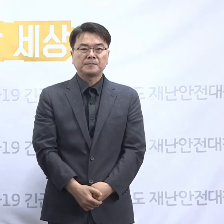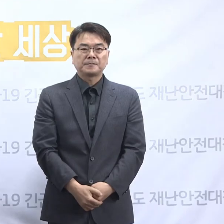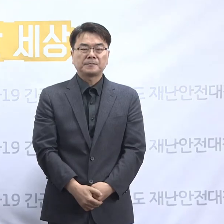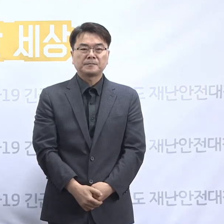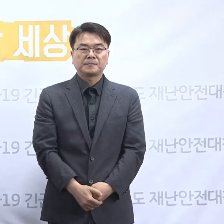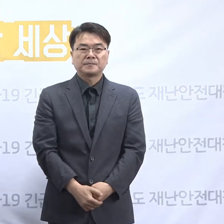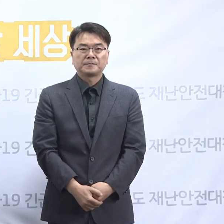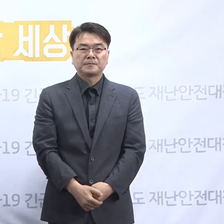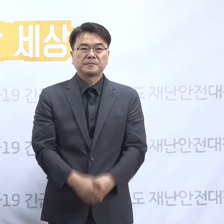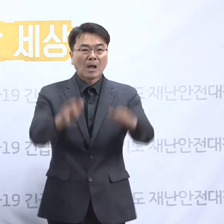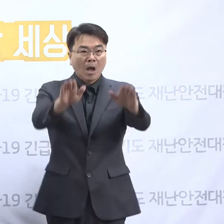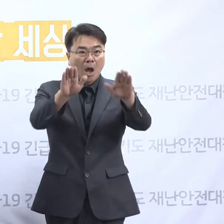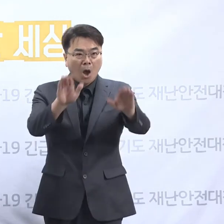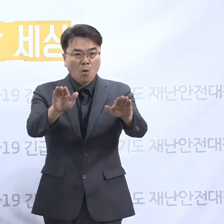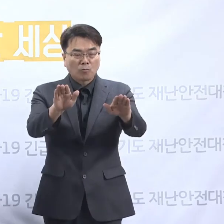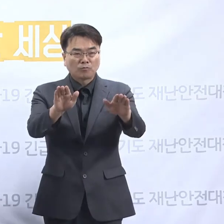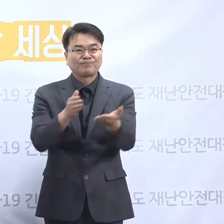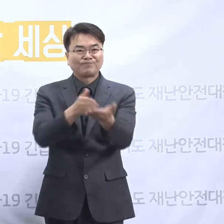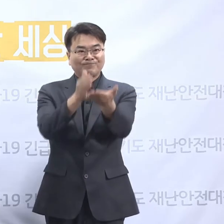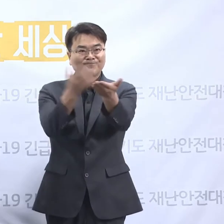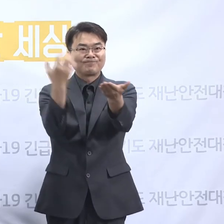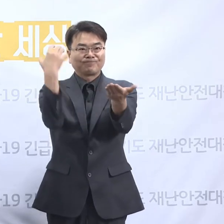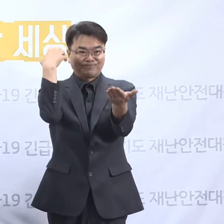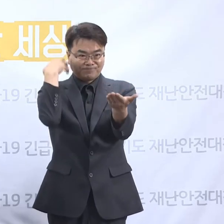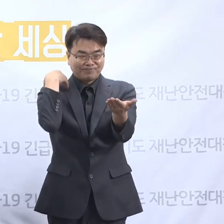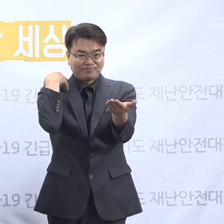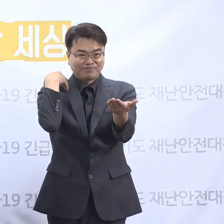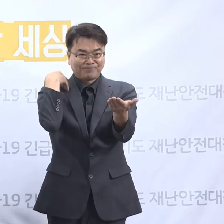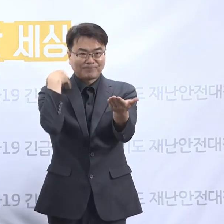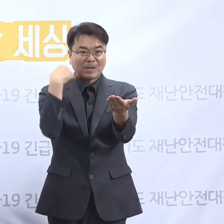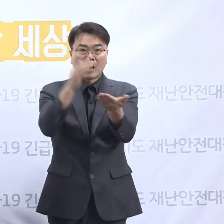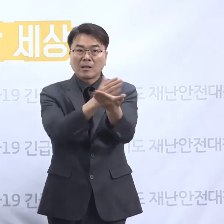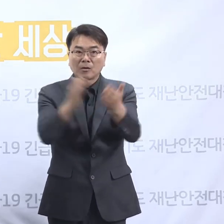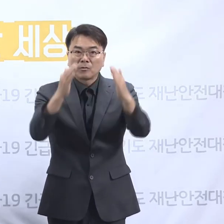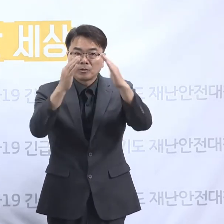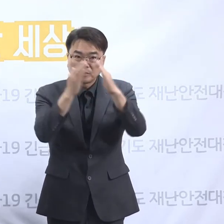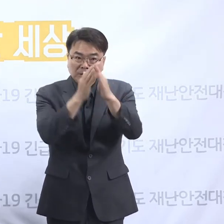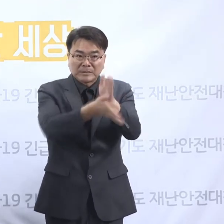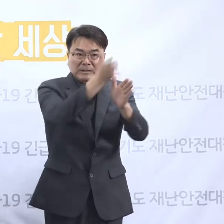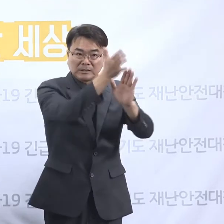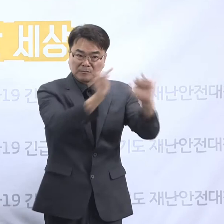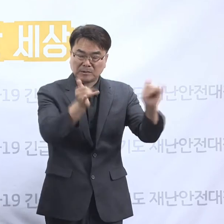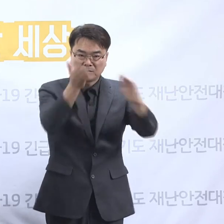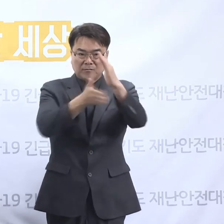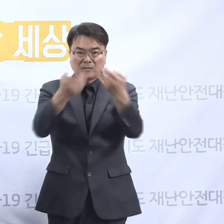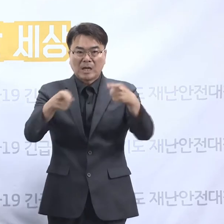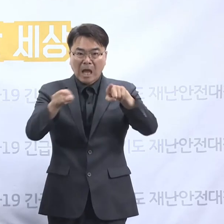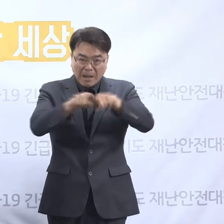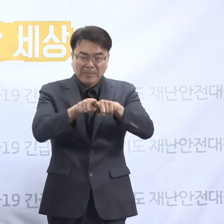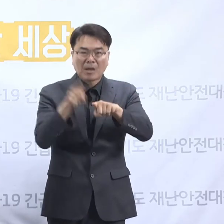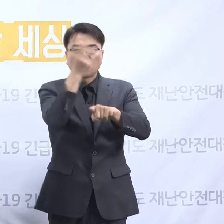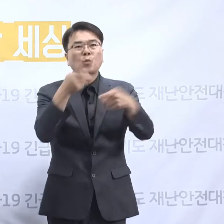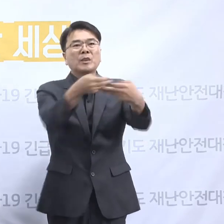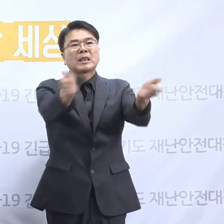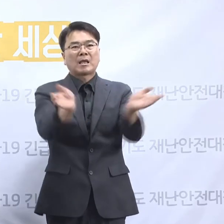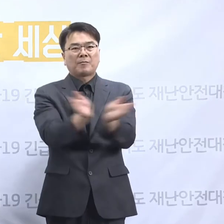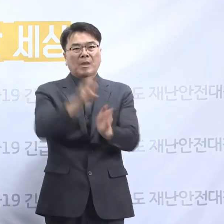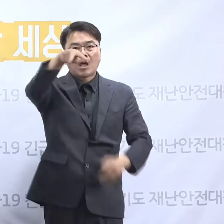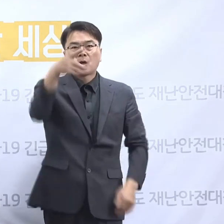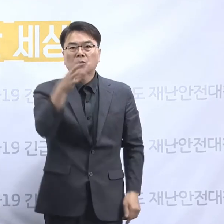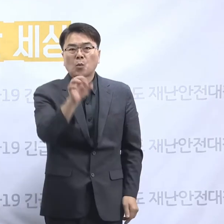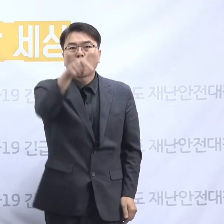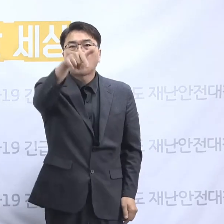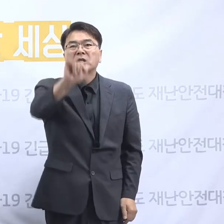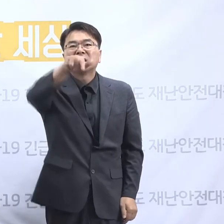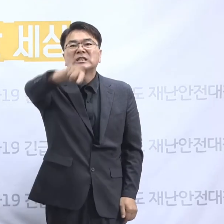오늘 발표를 받게 된 나눔의지 민간공동조사단 송기춘입니다.